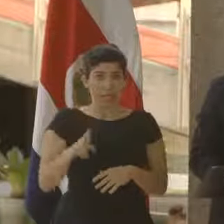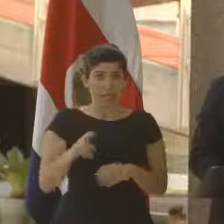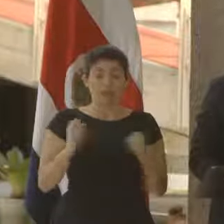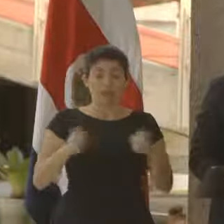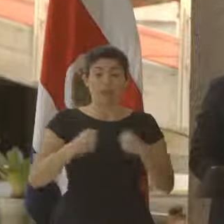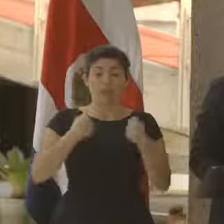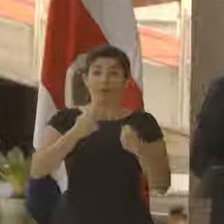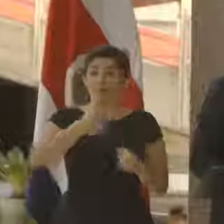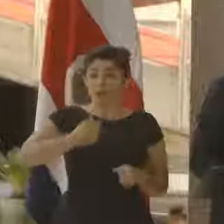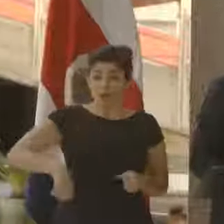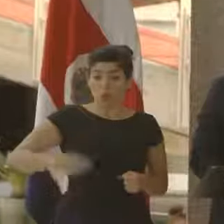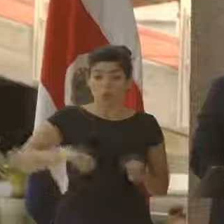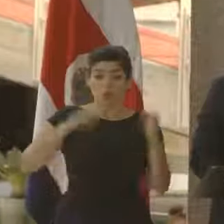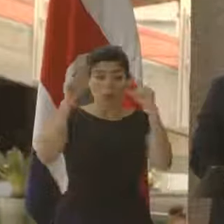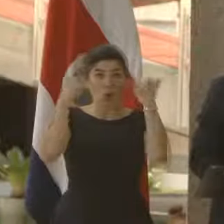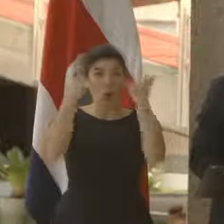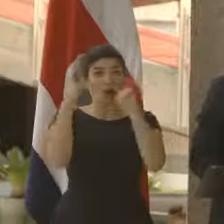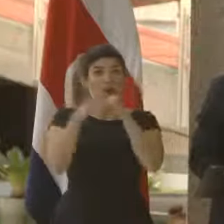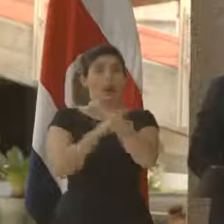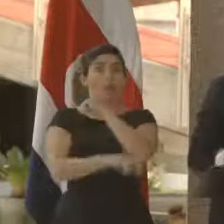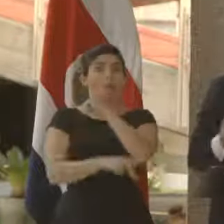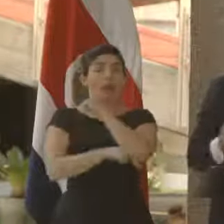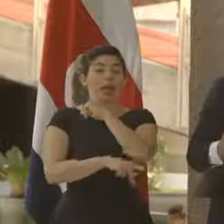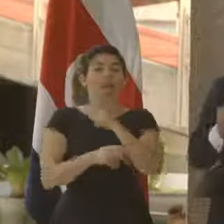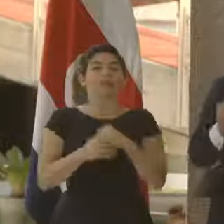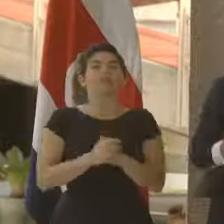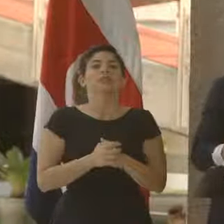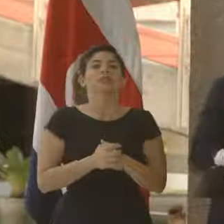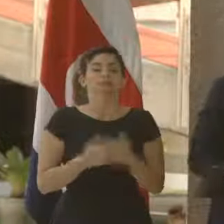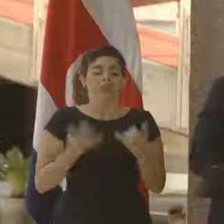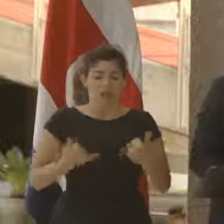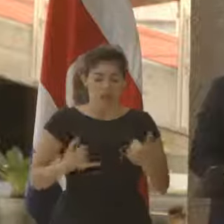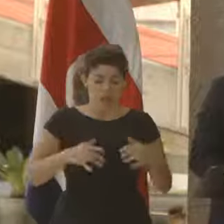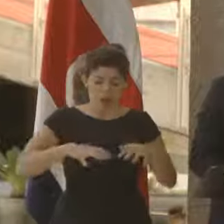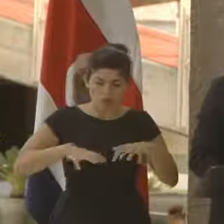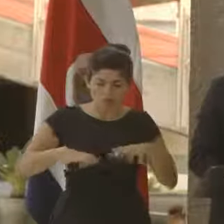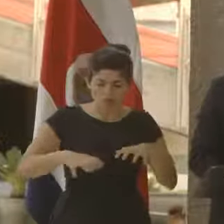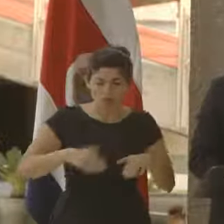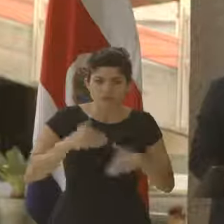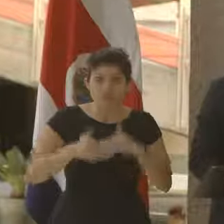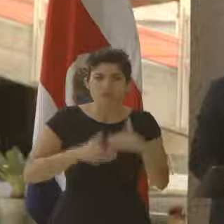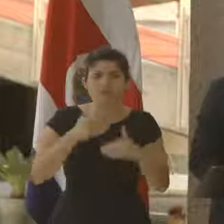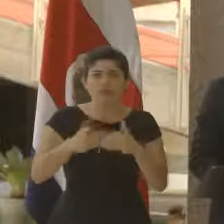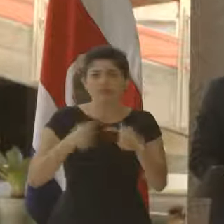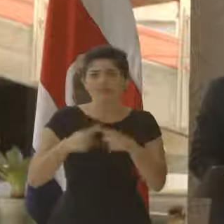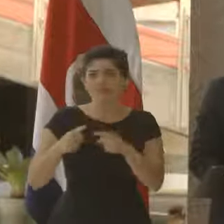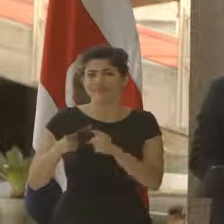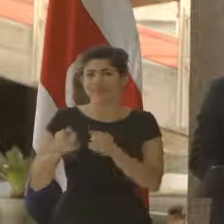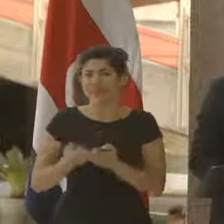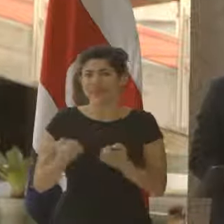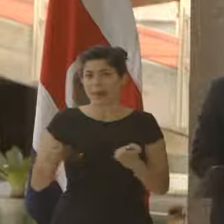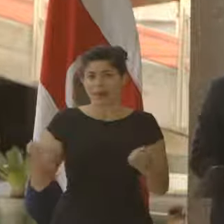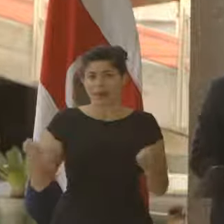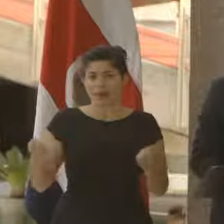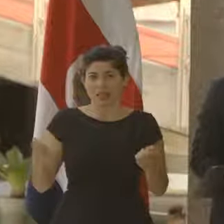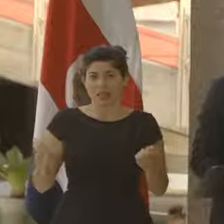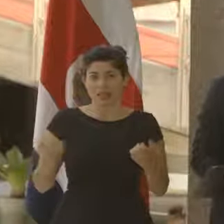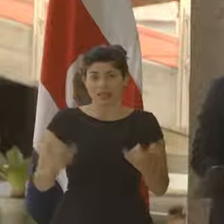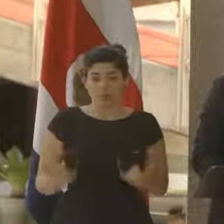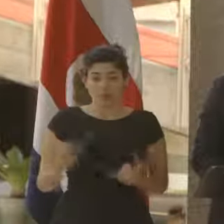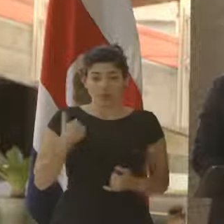ejecutivo, el gobierno de la república, está actuando con las herramientas que tiene a